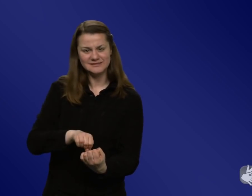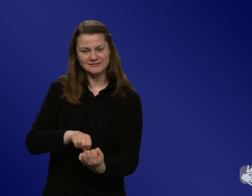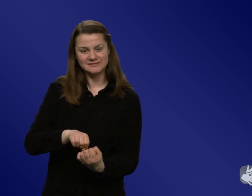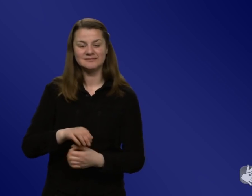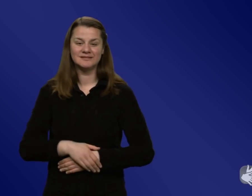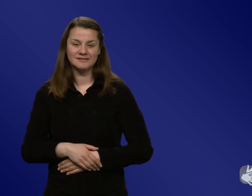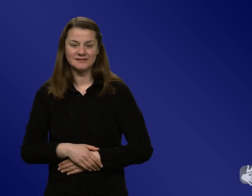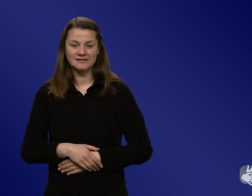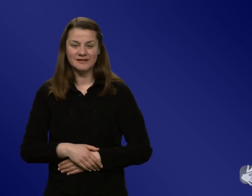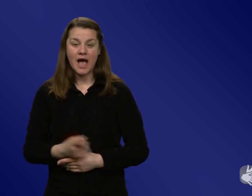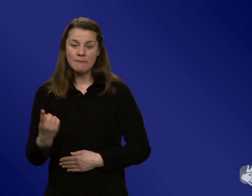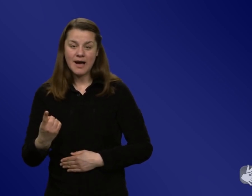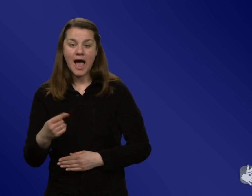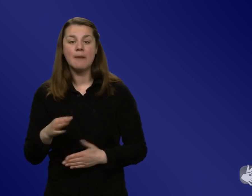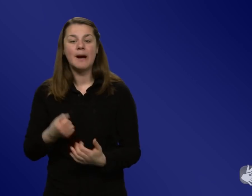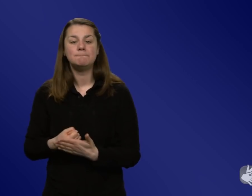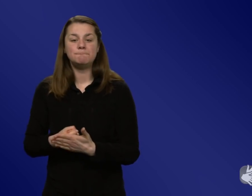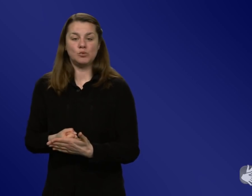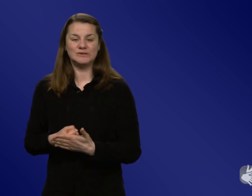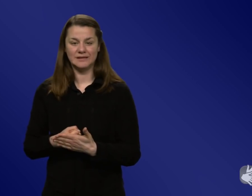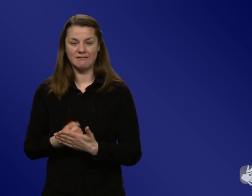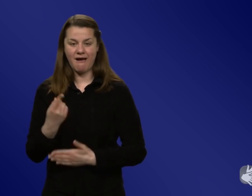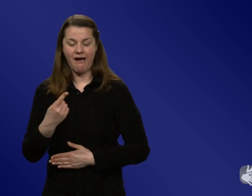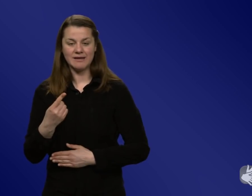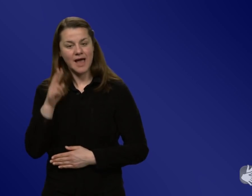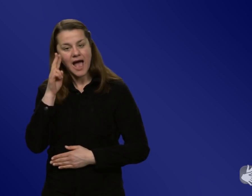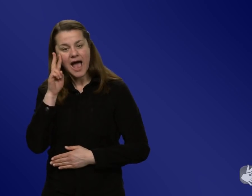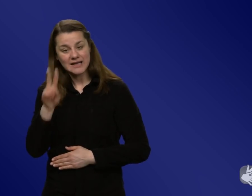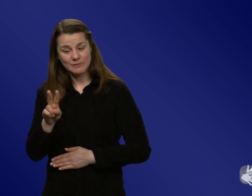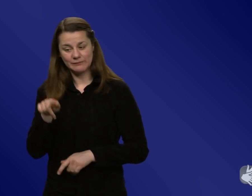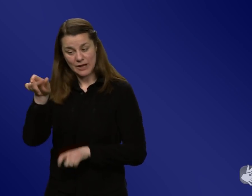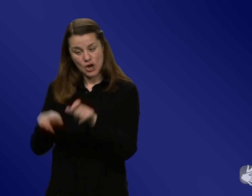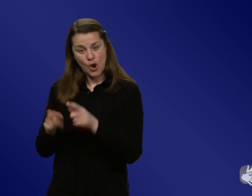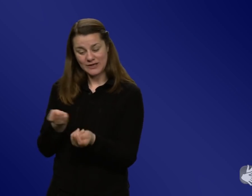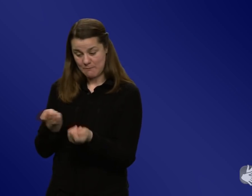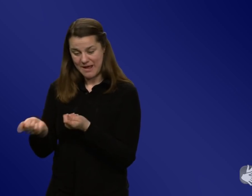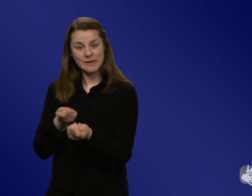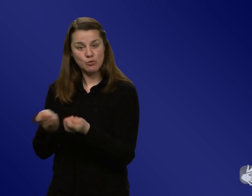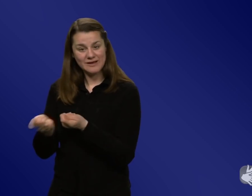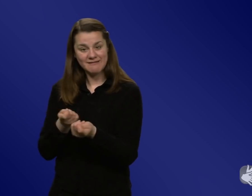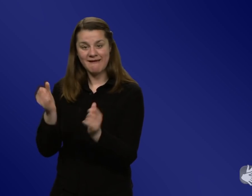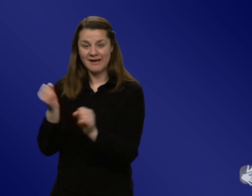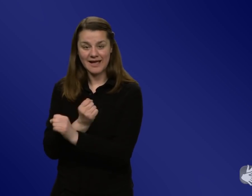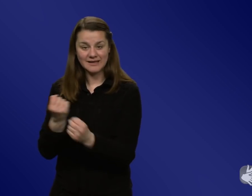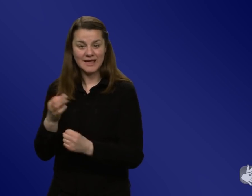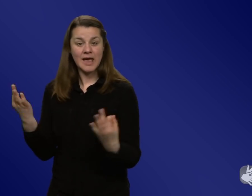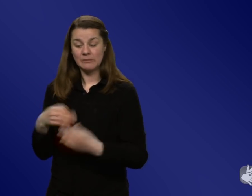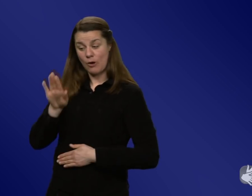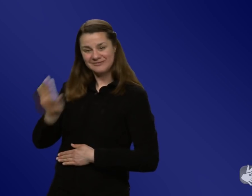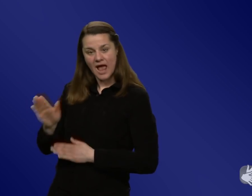-positiver Aspekt beim Boosting ist, ich kann eben nicht Leute manipulieren, denn ich brauche immer auch die Motivation von denen. Also die verstehen